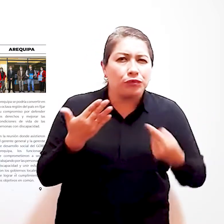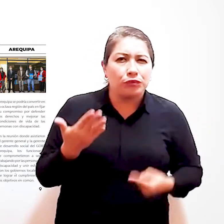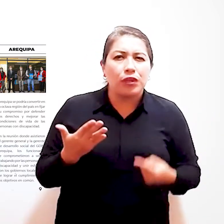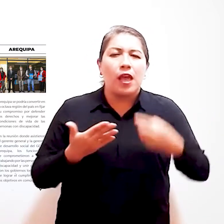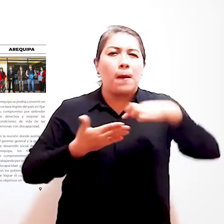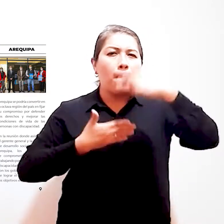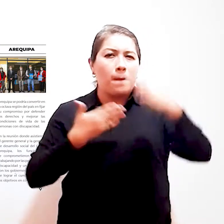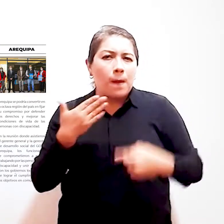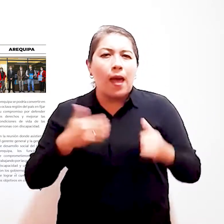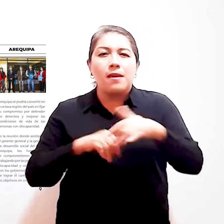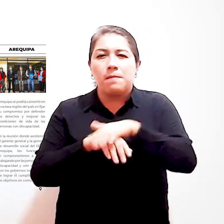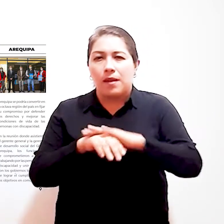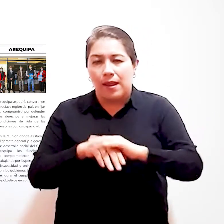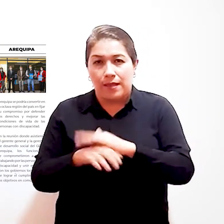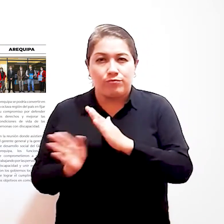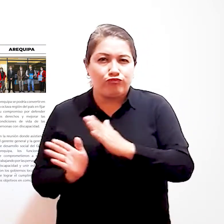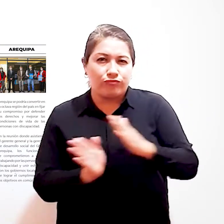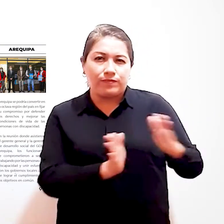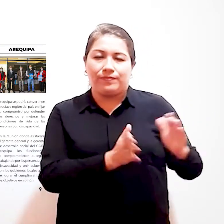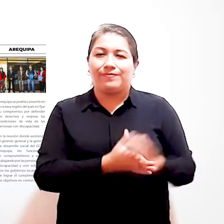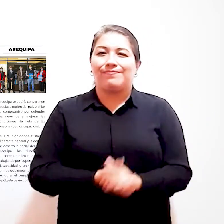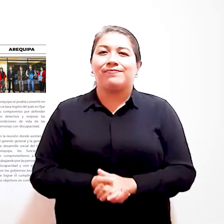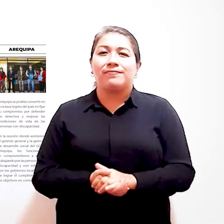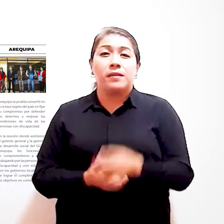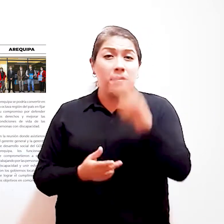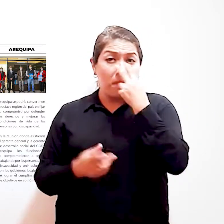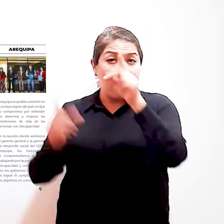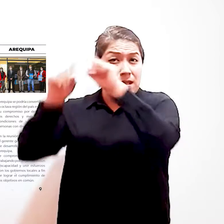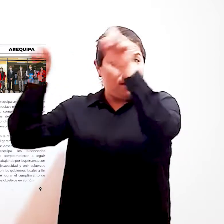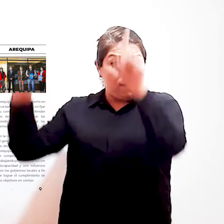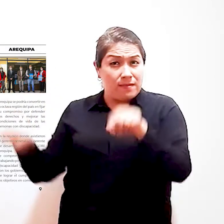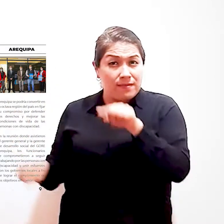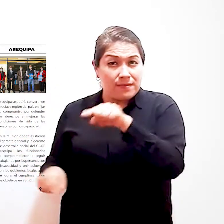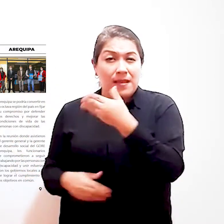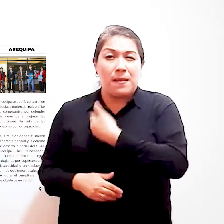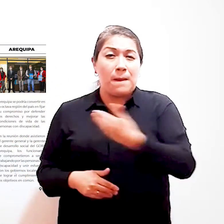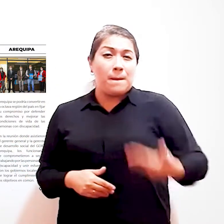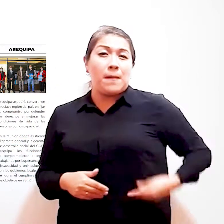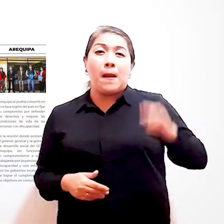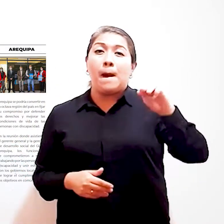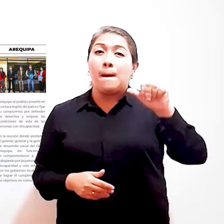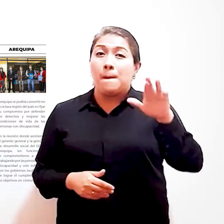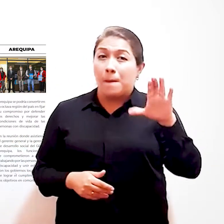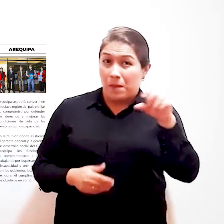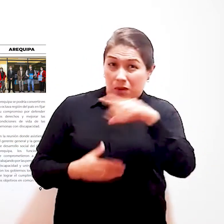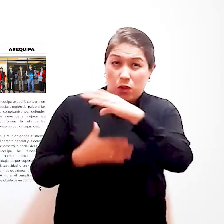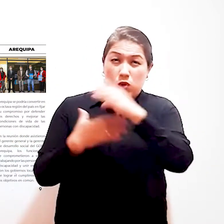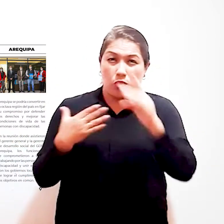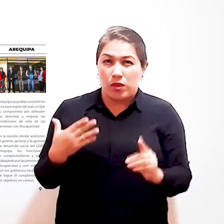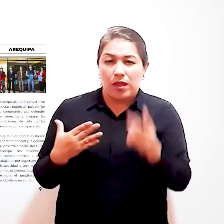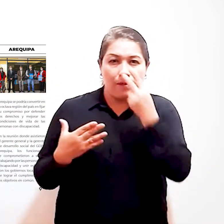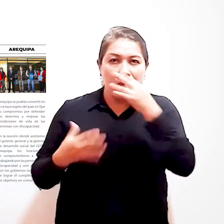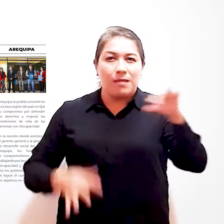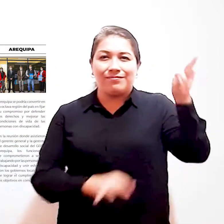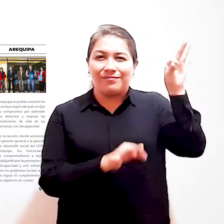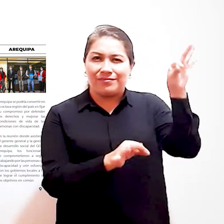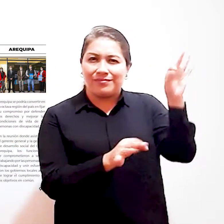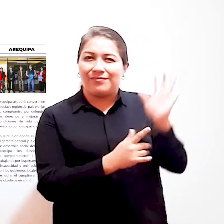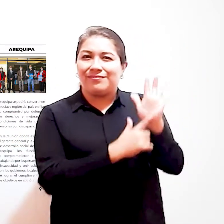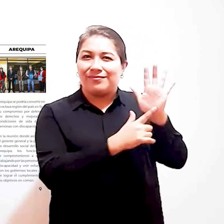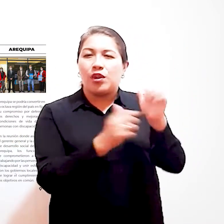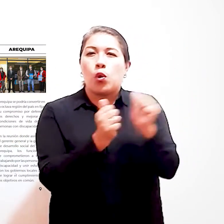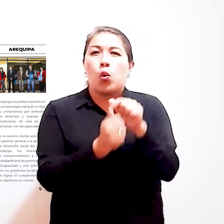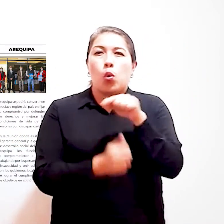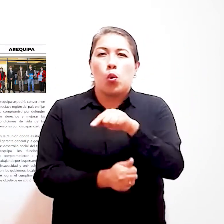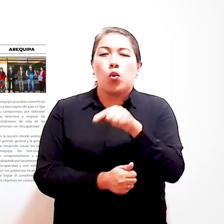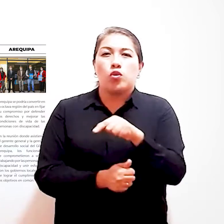decisiones para la creación de planes y programas En imagen, el presidente del Conadis, Marco Antonio Gamarra sosteniendo el